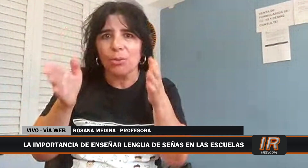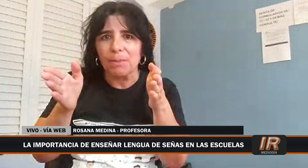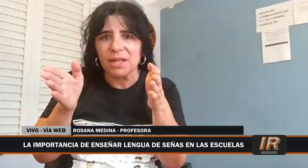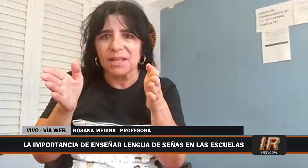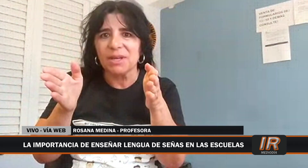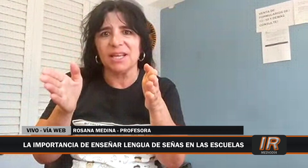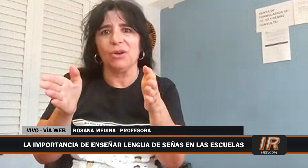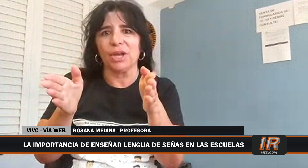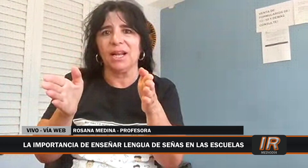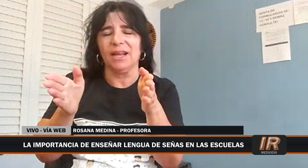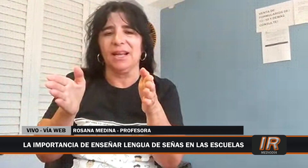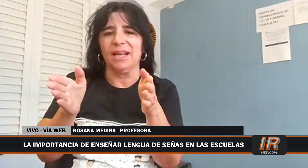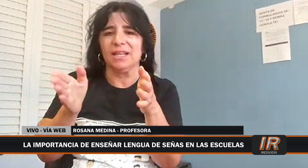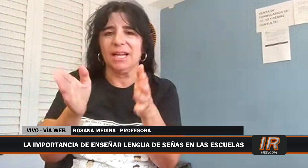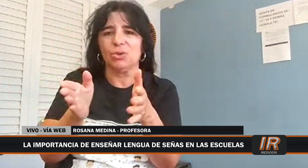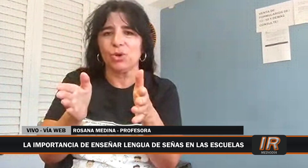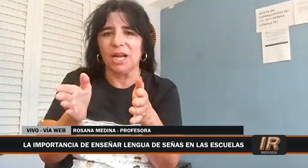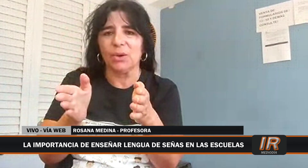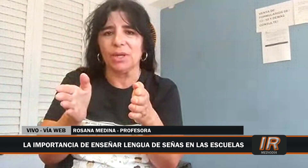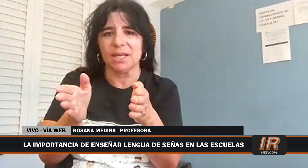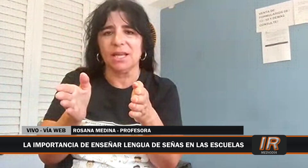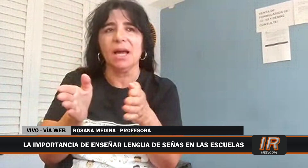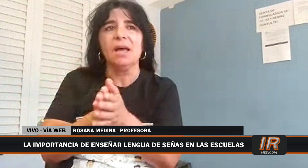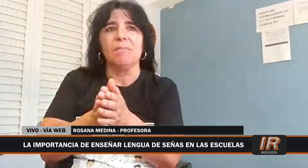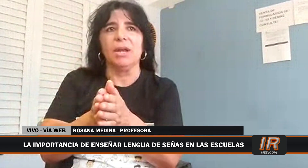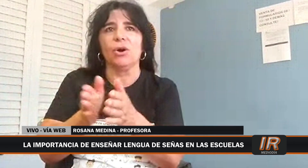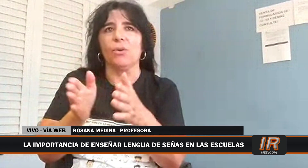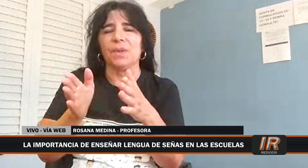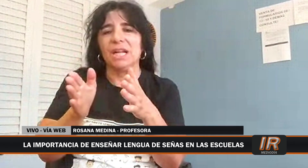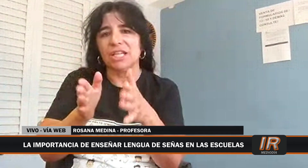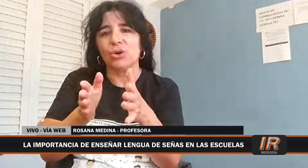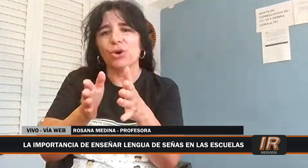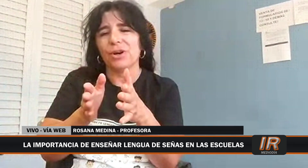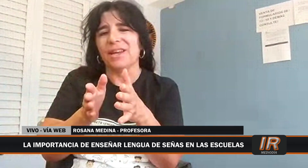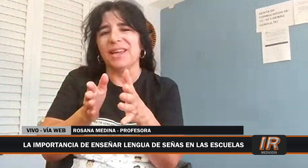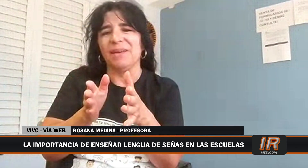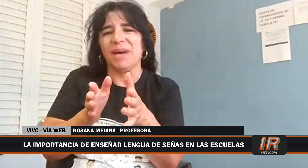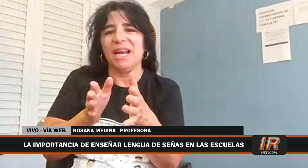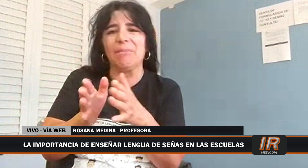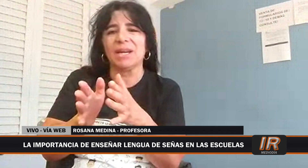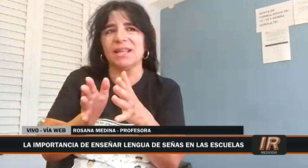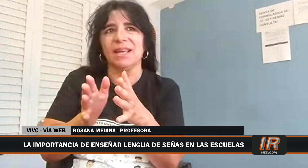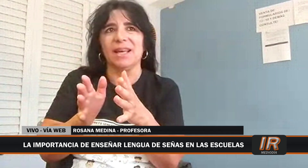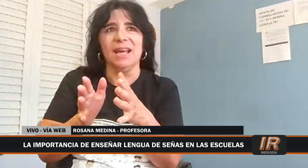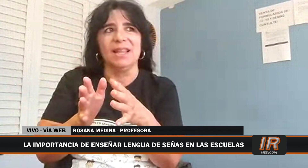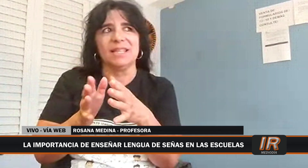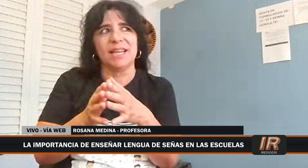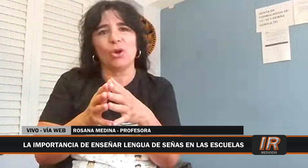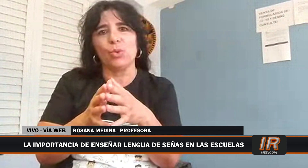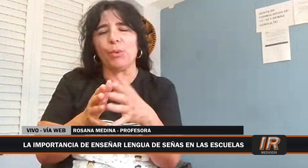permanentemente en lo que es el estudio de la lengua de señas, pero el chico, para él, aparte de ser algo nuevo,